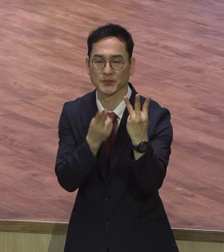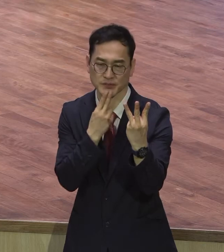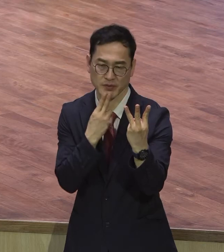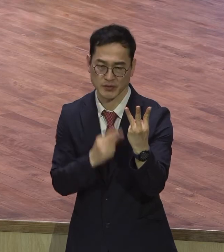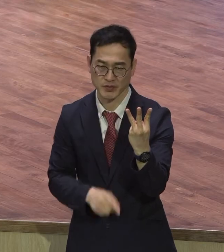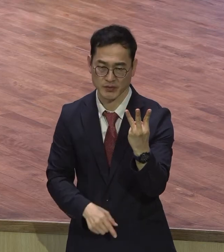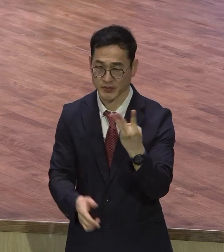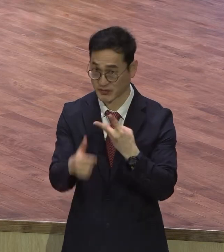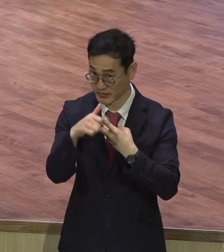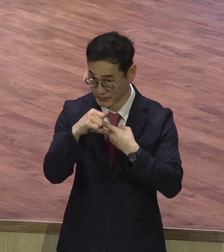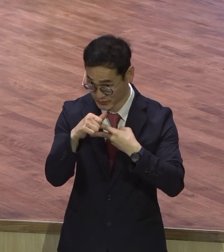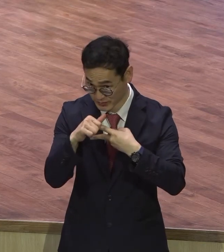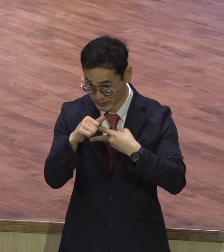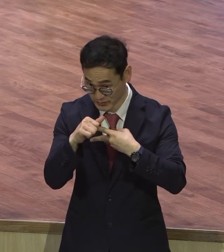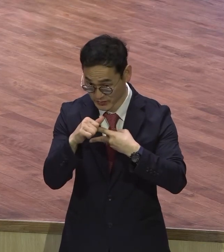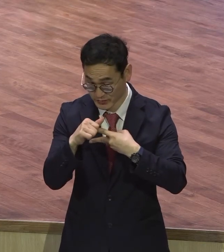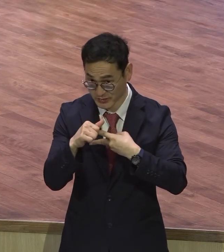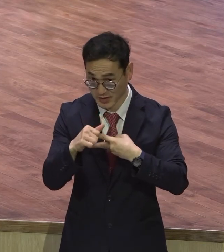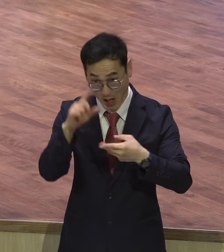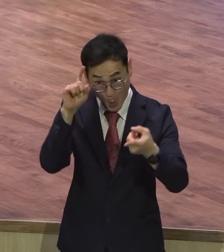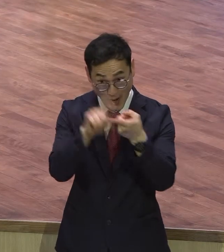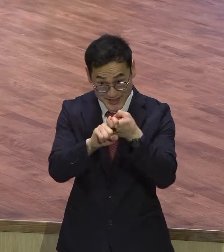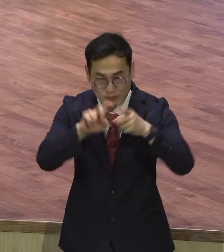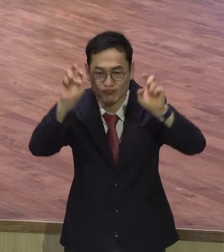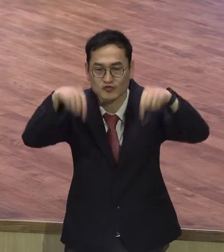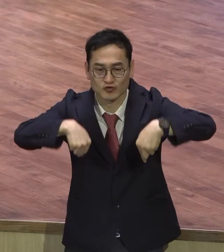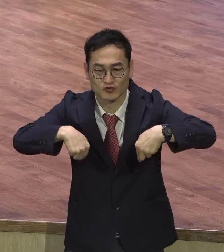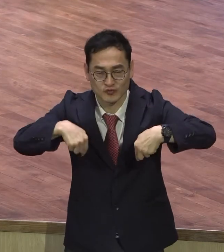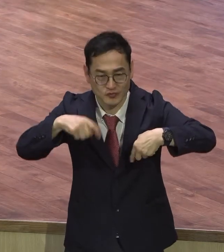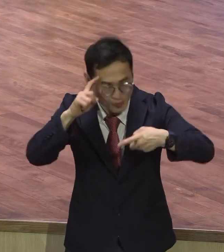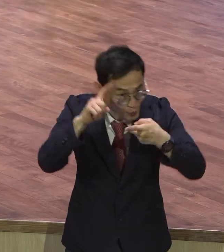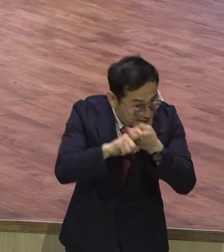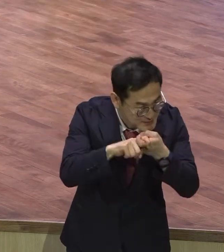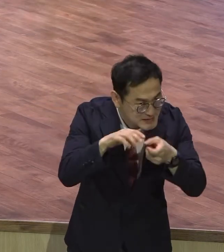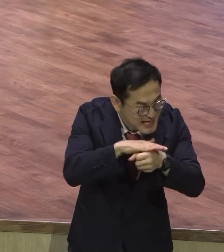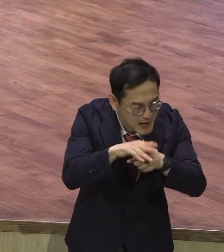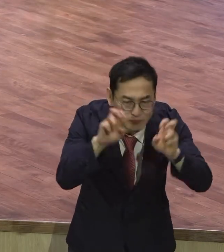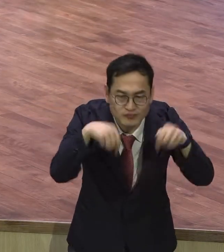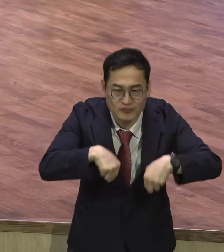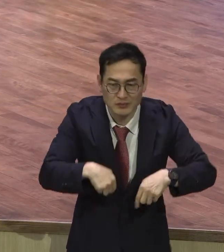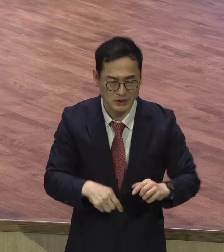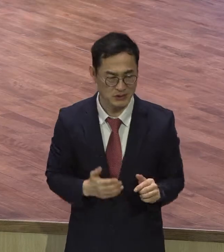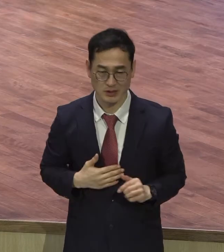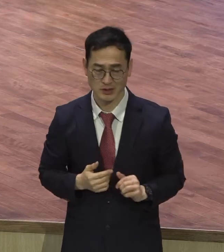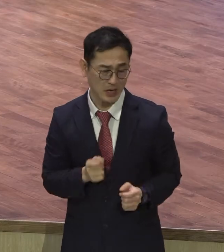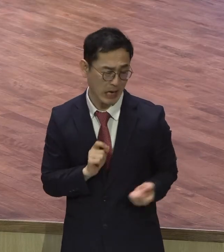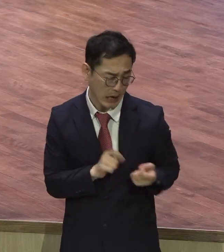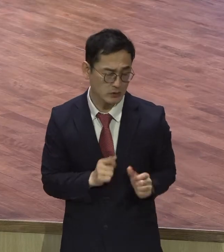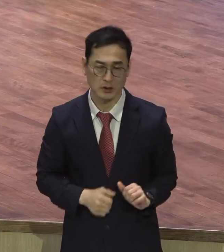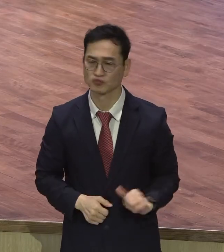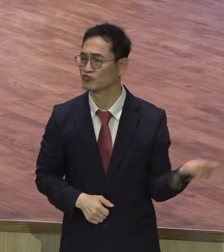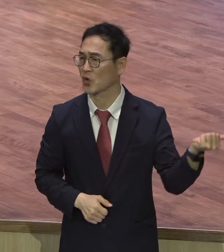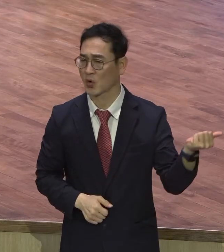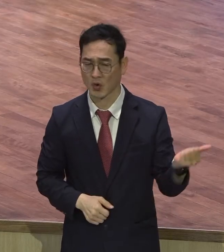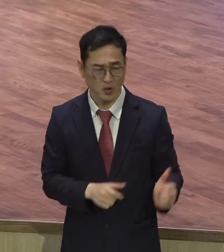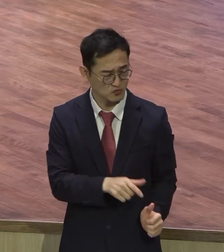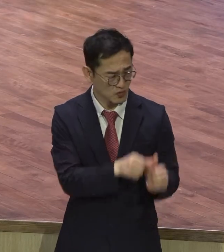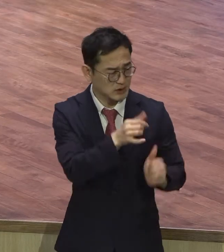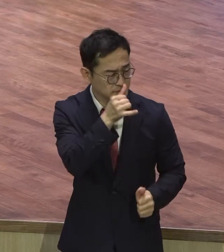첫째 무관심의 시대 옆에 사람 죽든지 말든지 구원 받든지 아무 상관없어요.